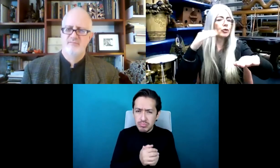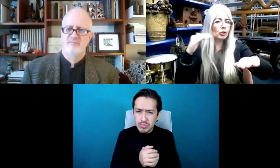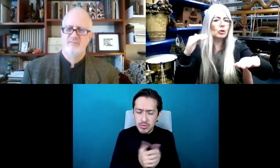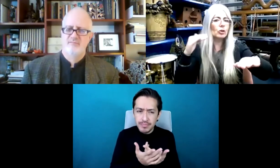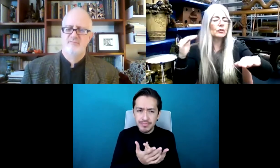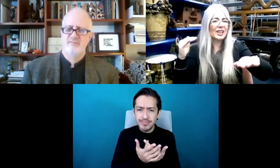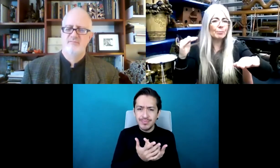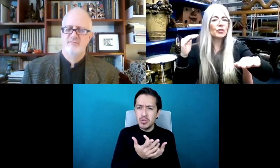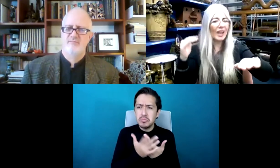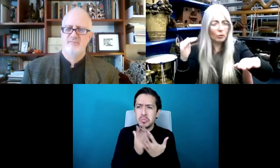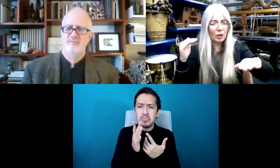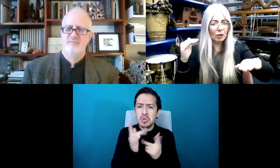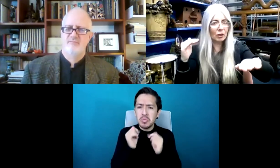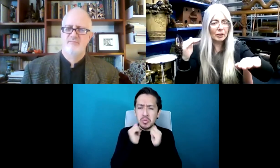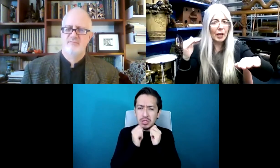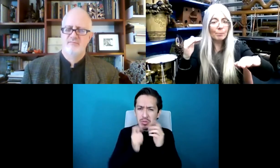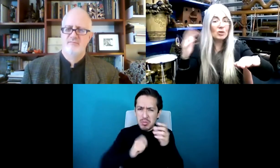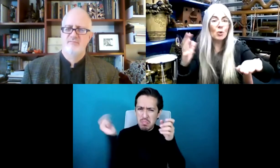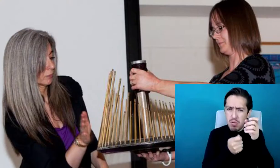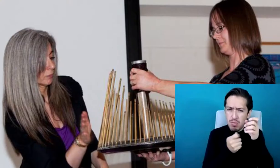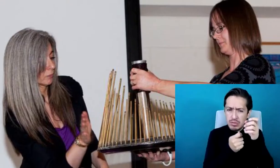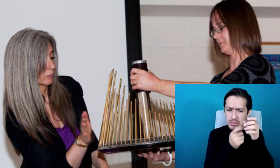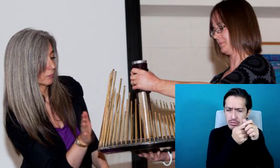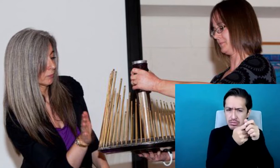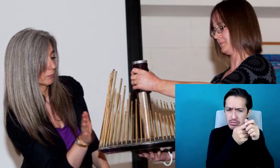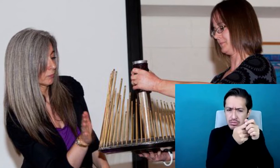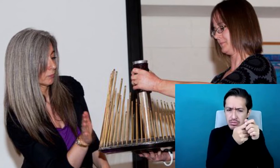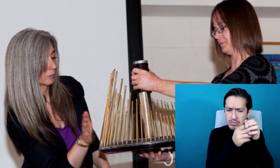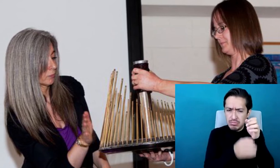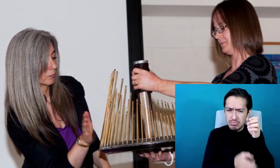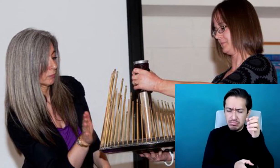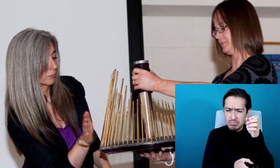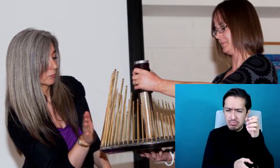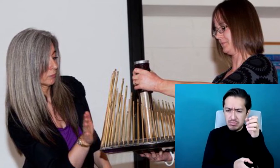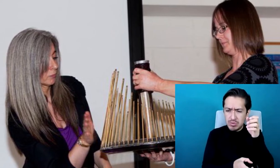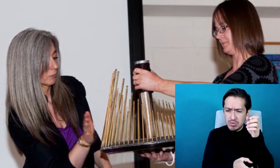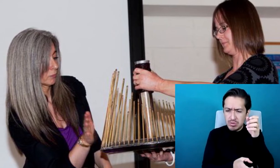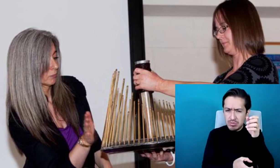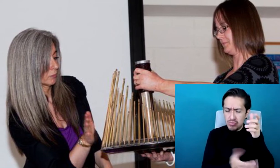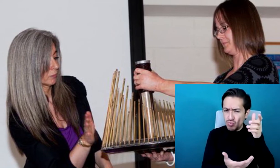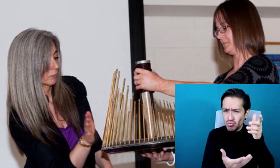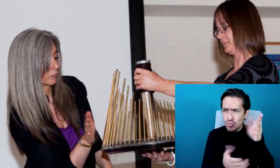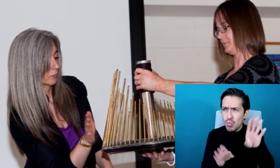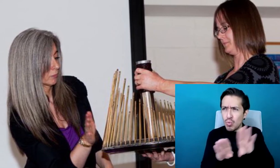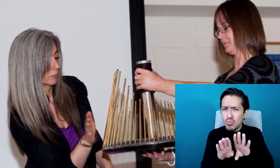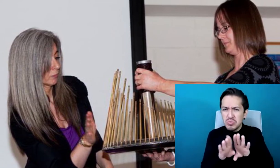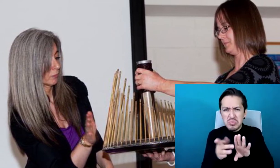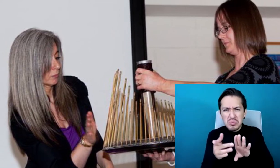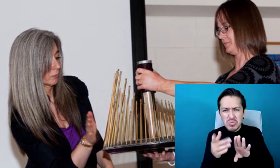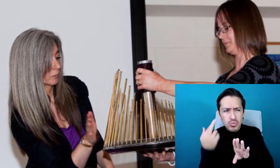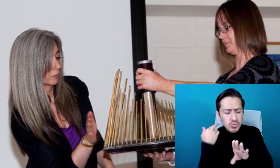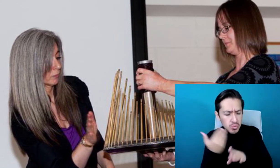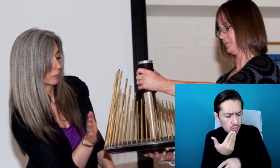fuerte que le pegues. Vas a, no habrá sonido. Va a decir, no puedo hacer,